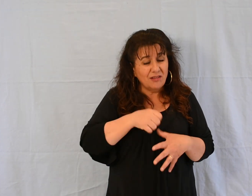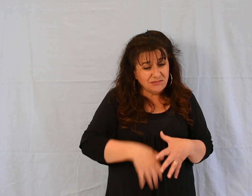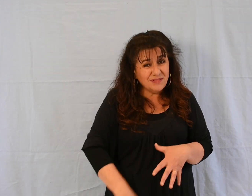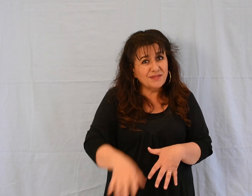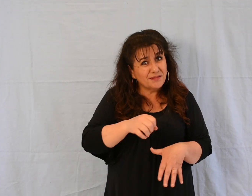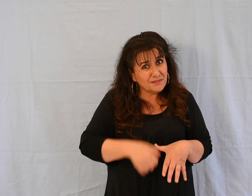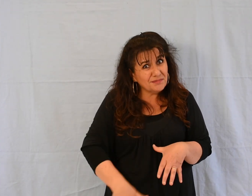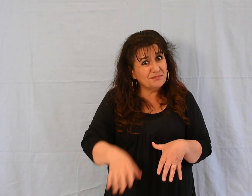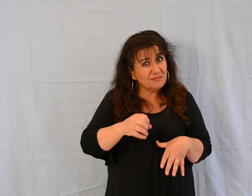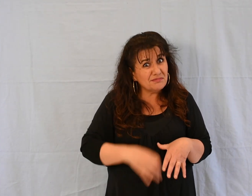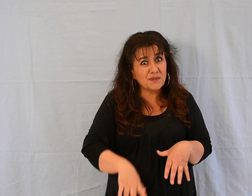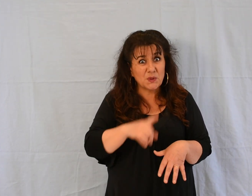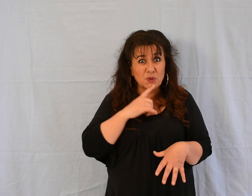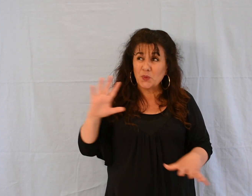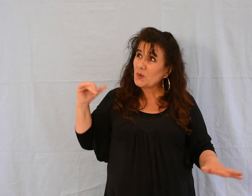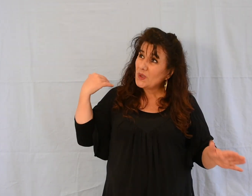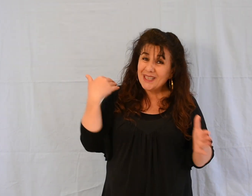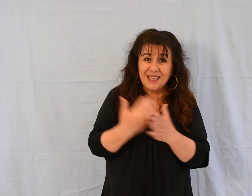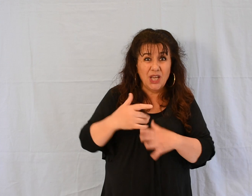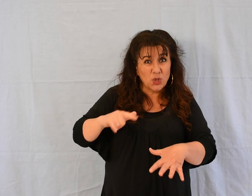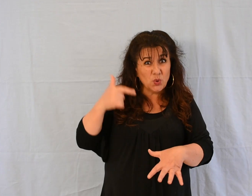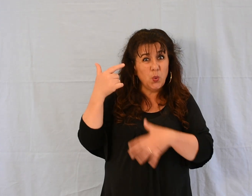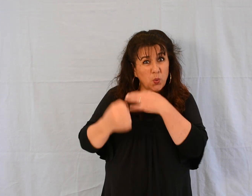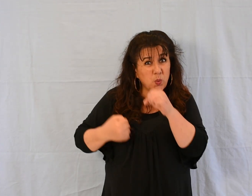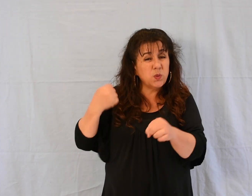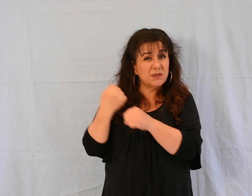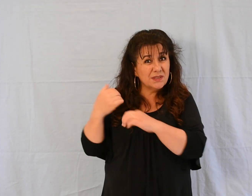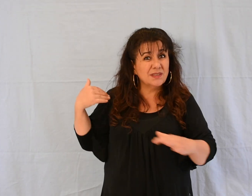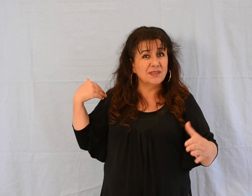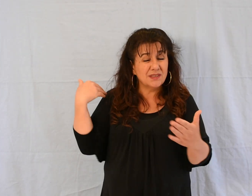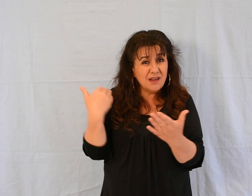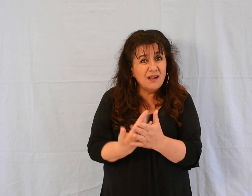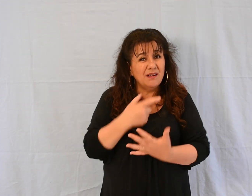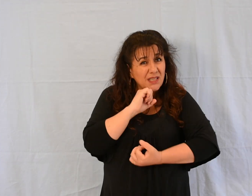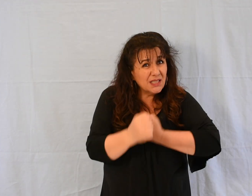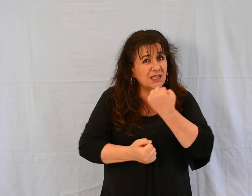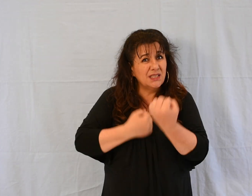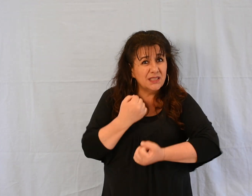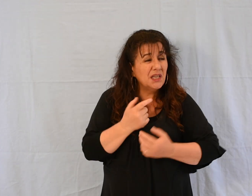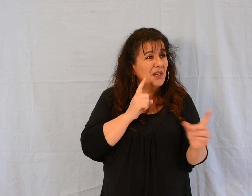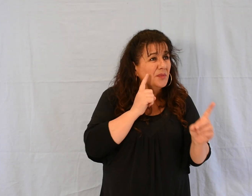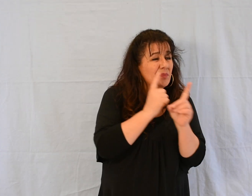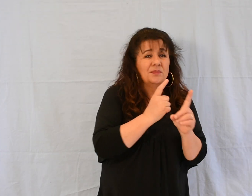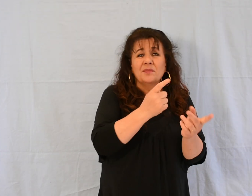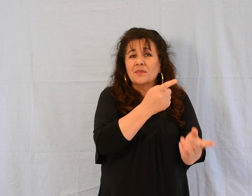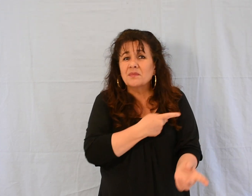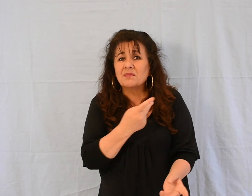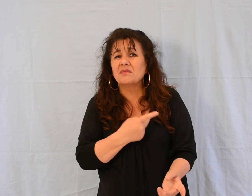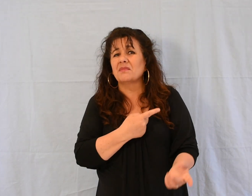elle avait souffert, beaucoup souffert, des traitements de nombreux médecins. Et elle avait